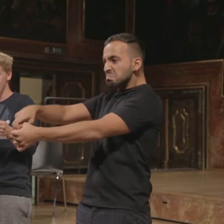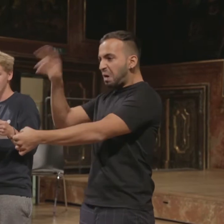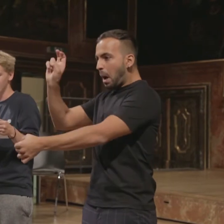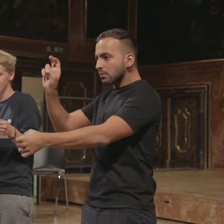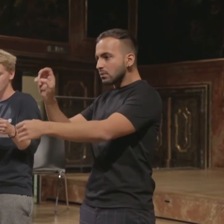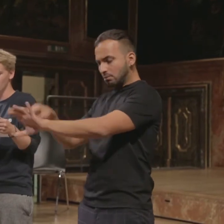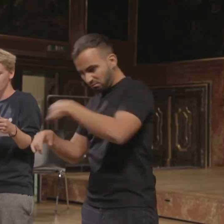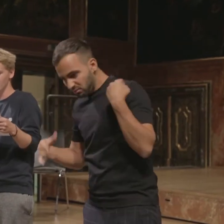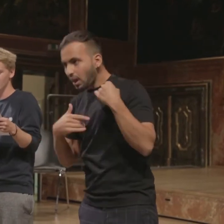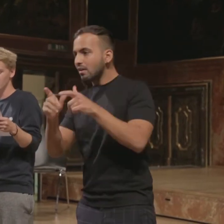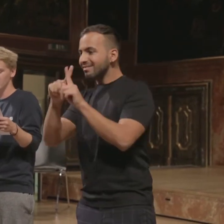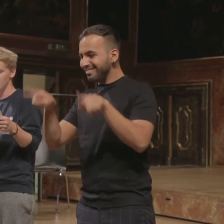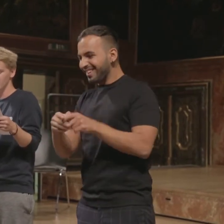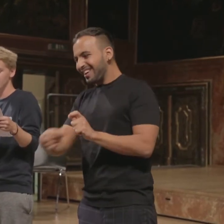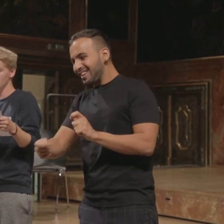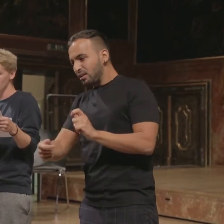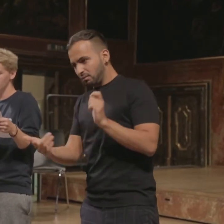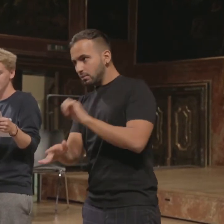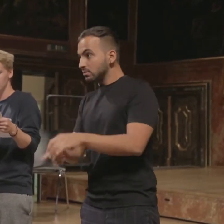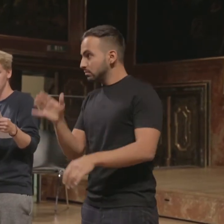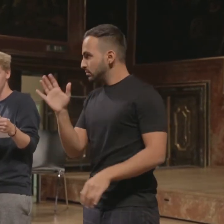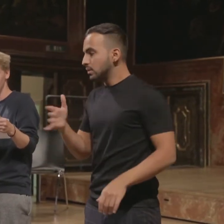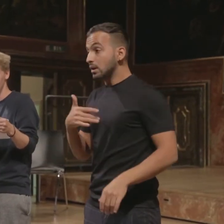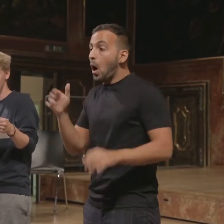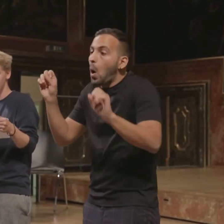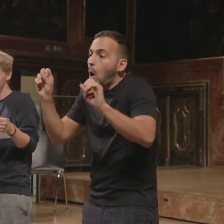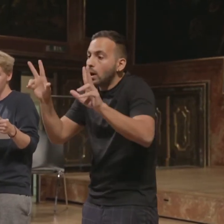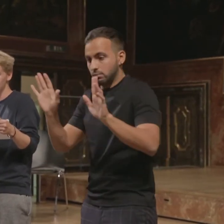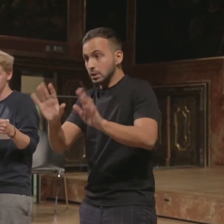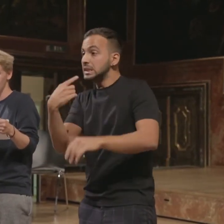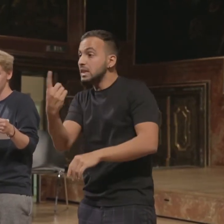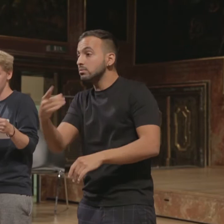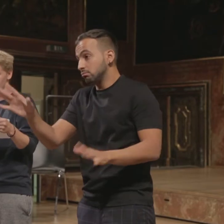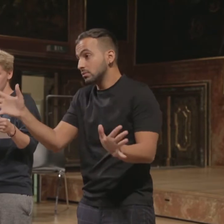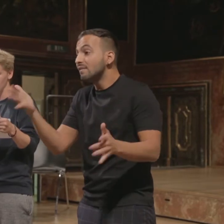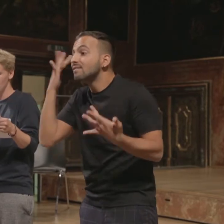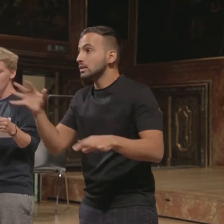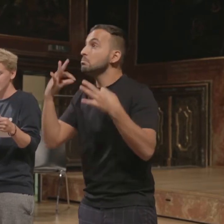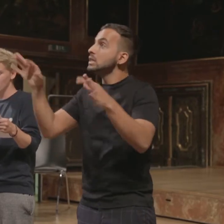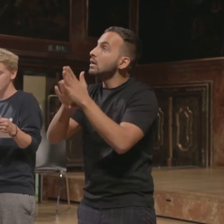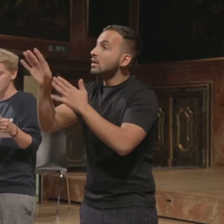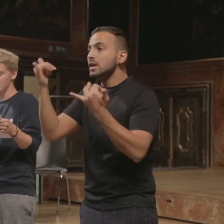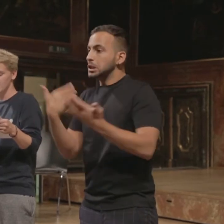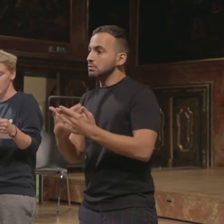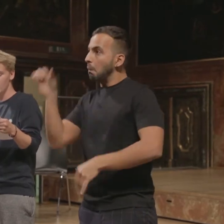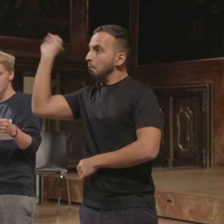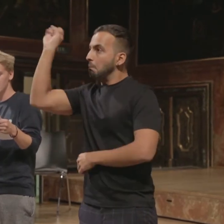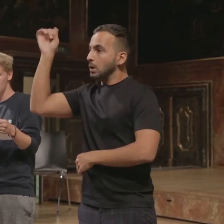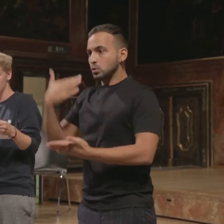kann ihr ja nicht einmal vorwerfen, dass sie unsere Gesellschaft mutwillig kaputt machen will. Sie weiß es nur einfach nicht besser. Und genauso ist es eben auch bei der Medizin